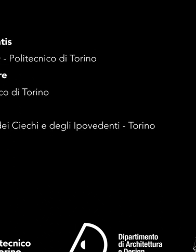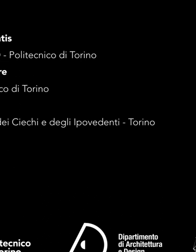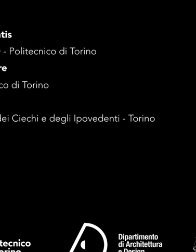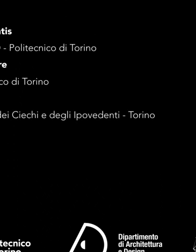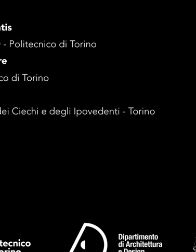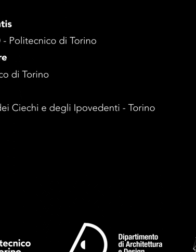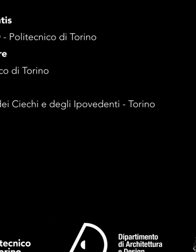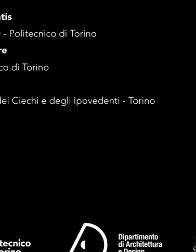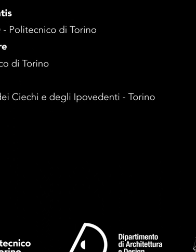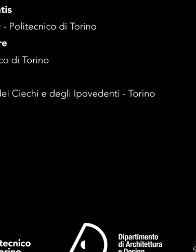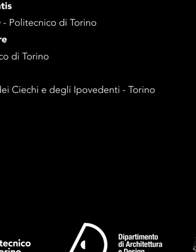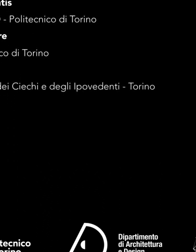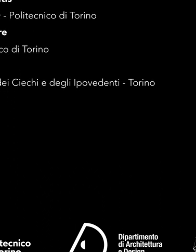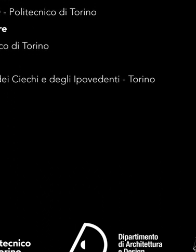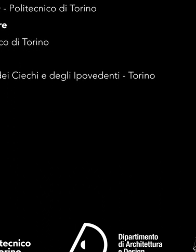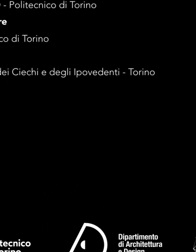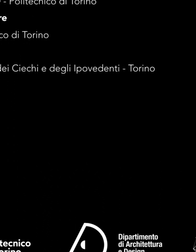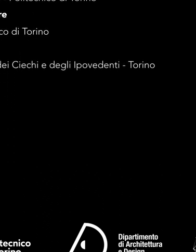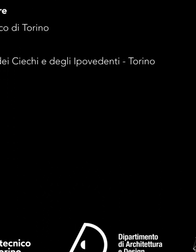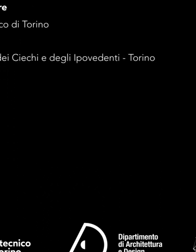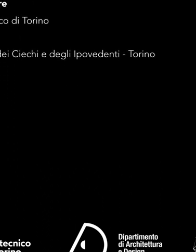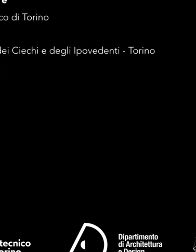Grazie a tutti i nostri spettatori.